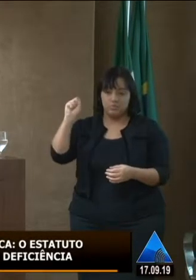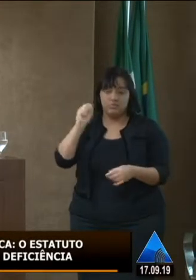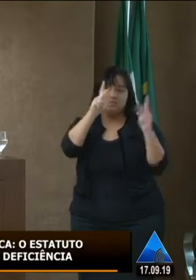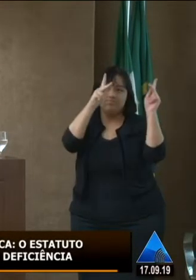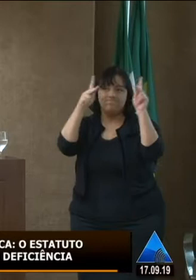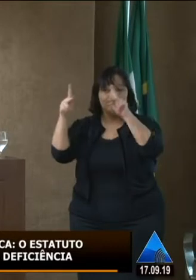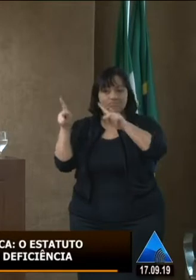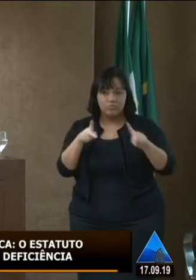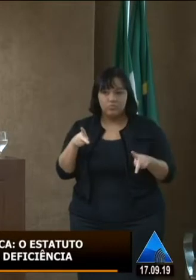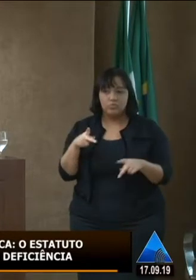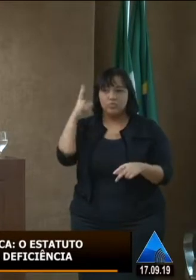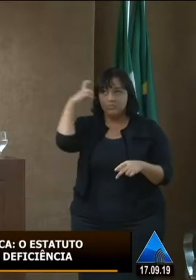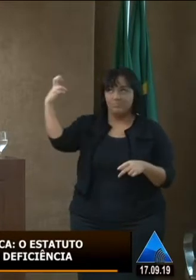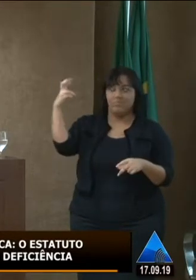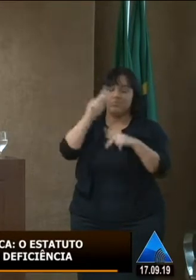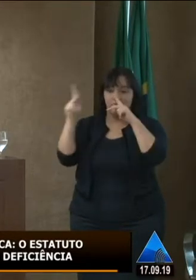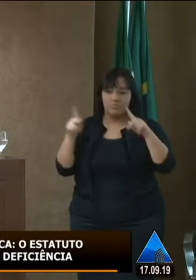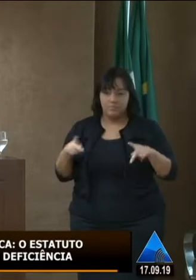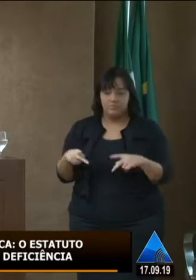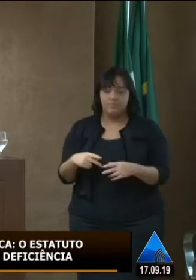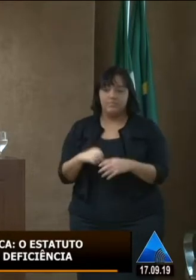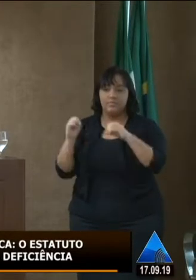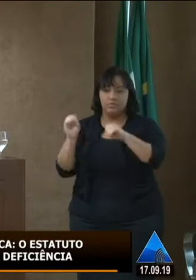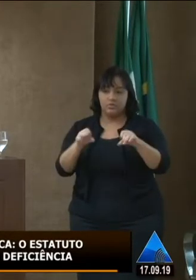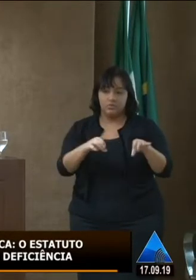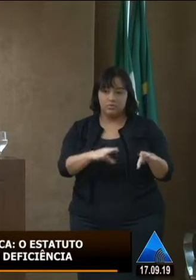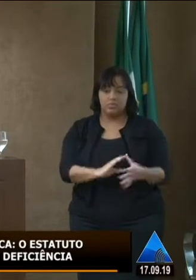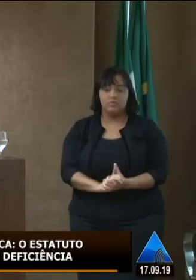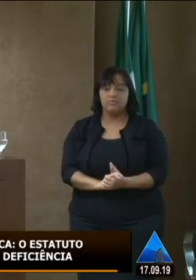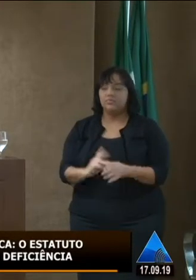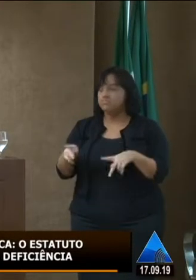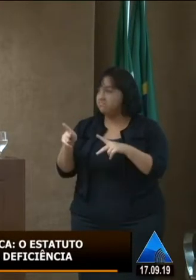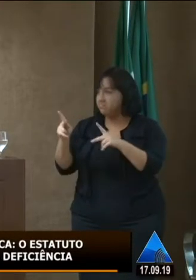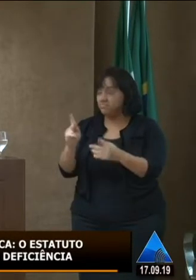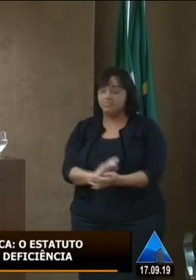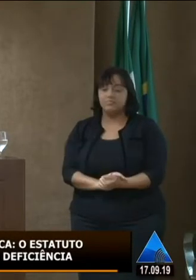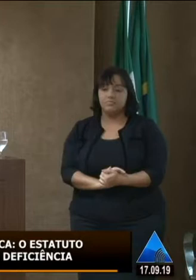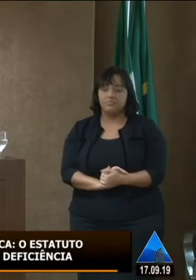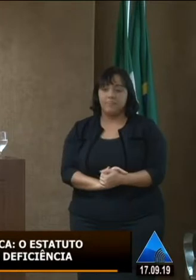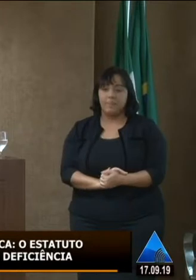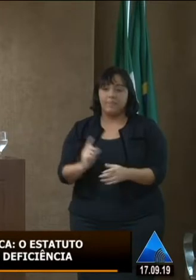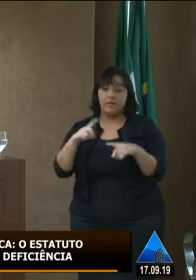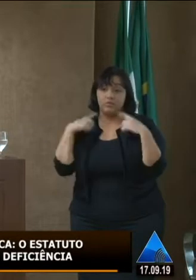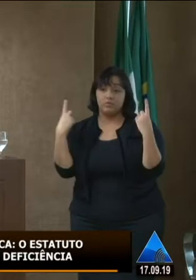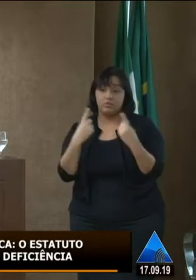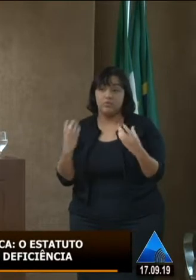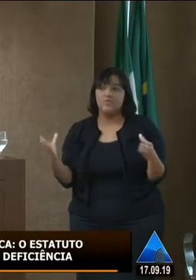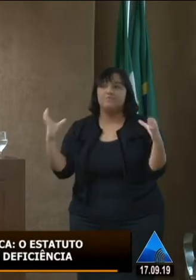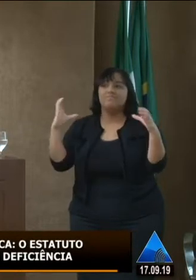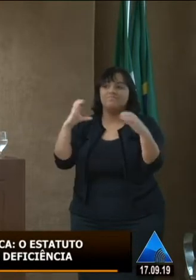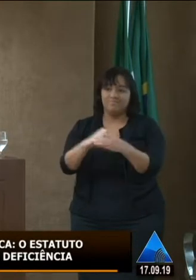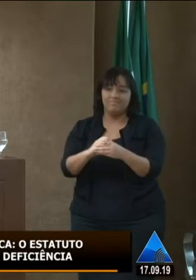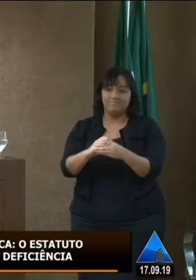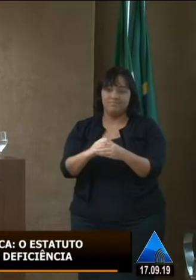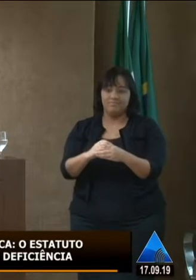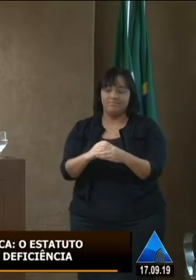pela Cultura da Educação e Direitos Humanos, e desde então, nós agregamos três núcleos que